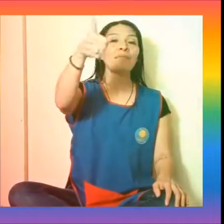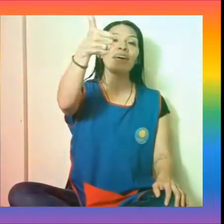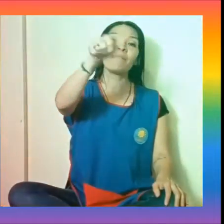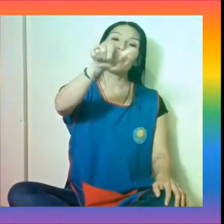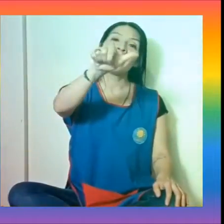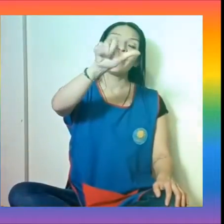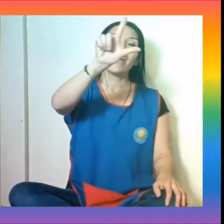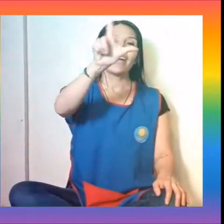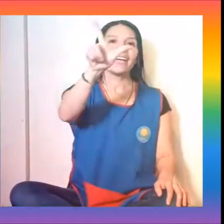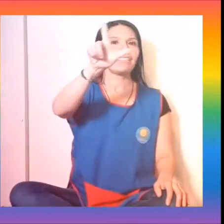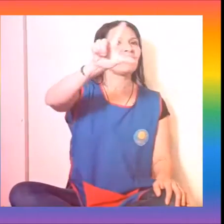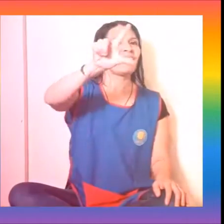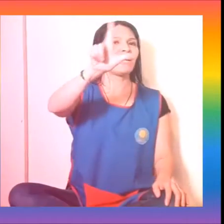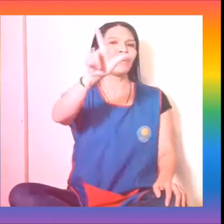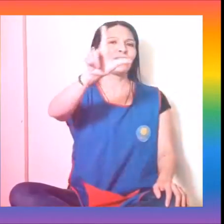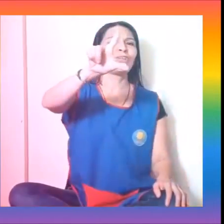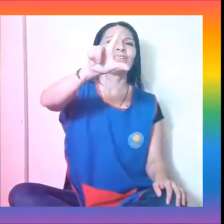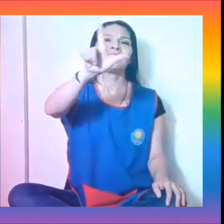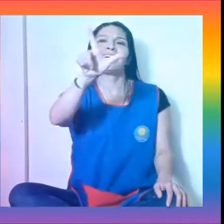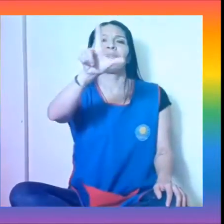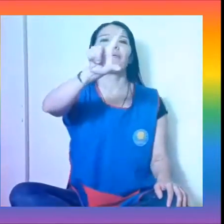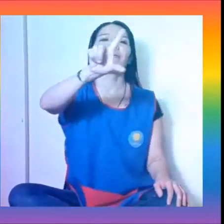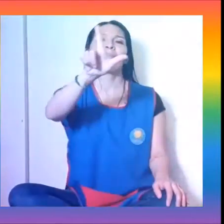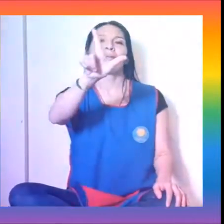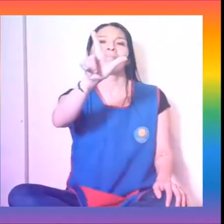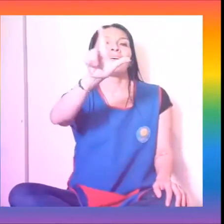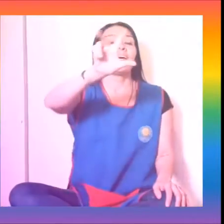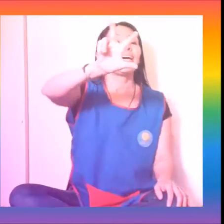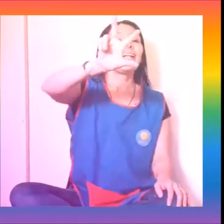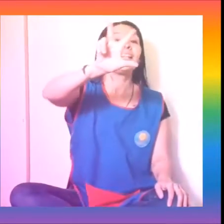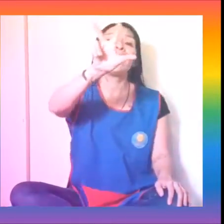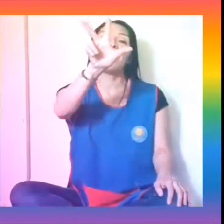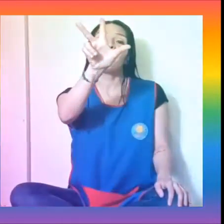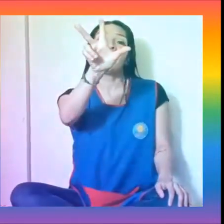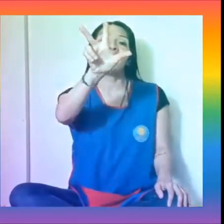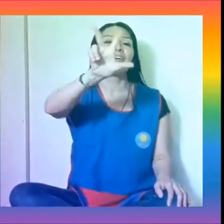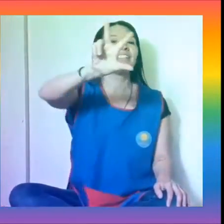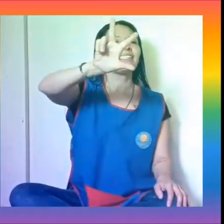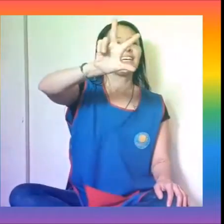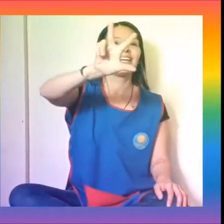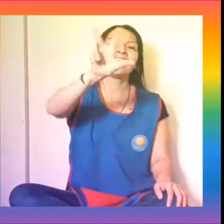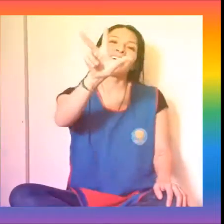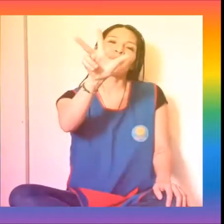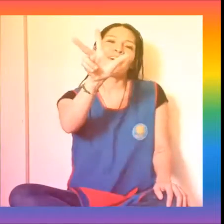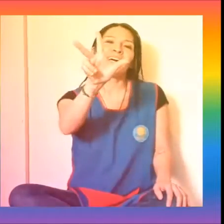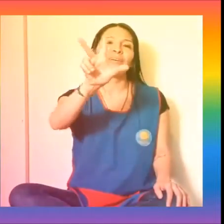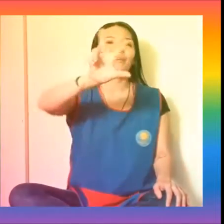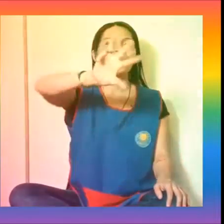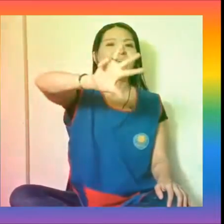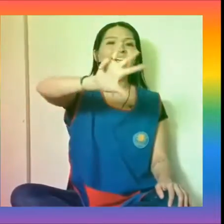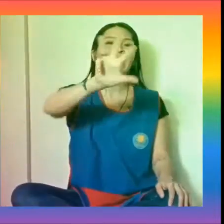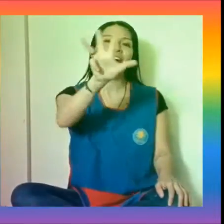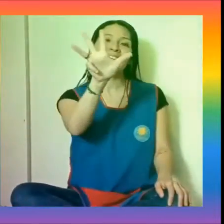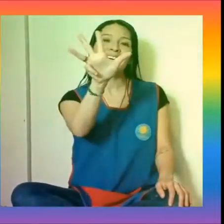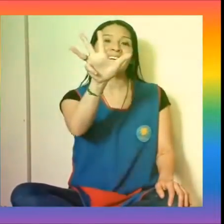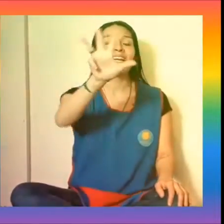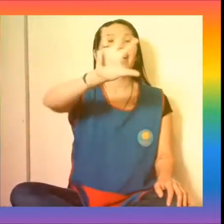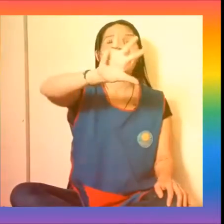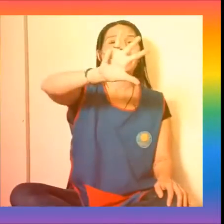mamá, este otro es el papá, el del medio es el hermano, con la nena de